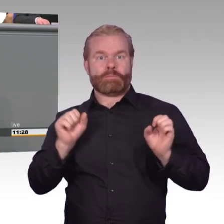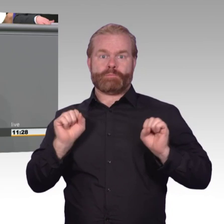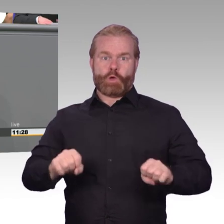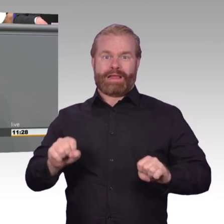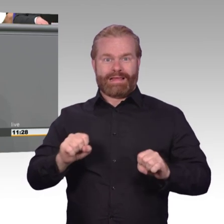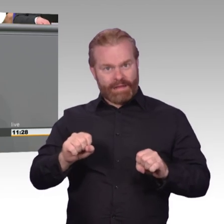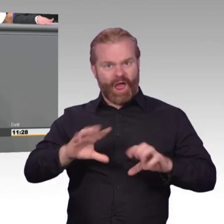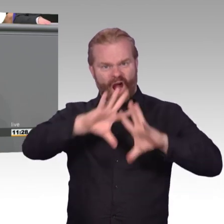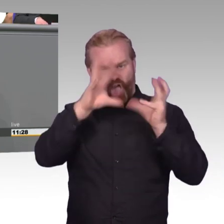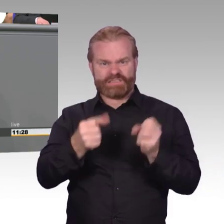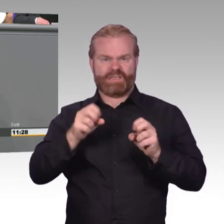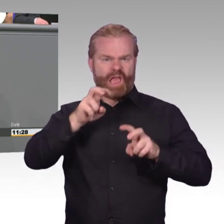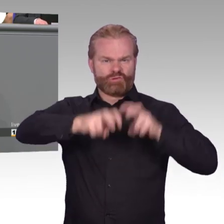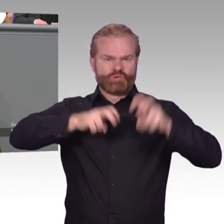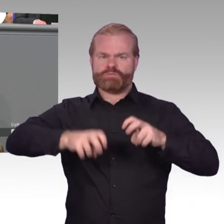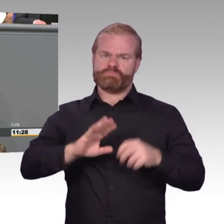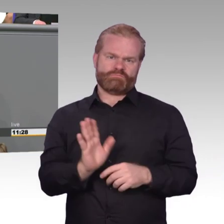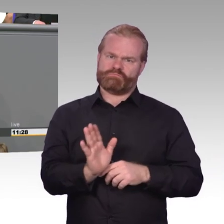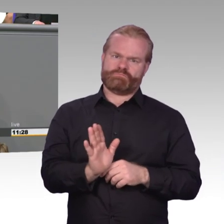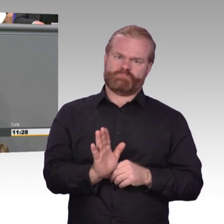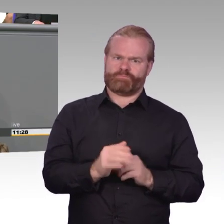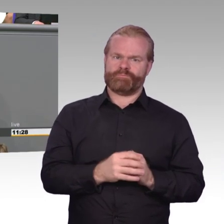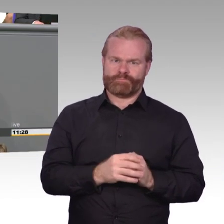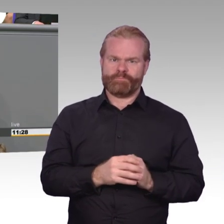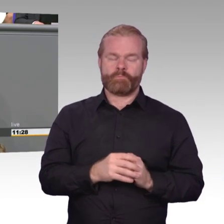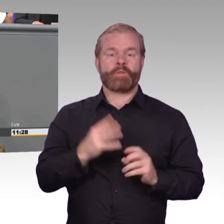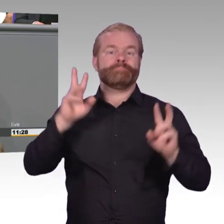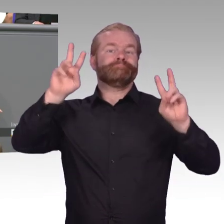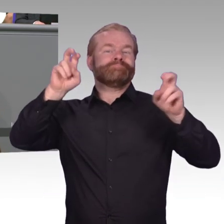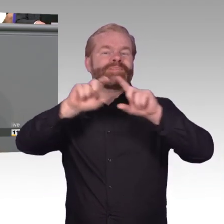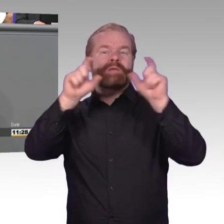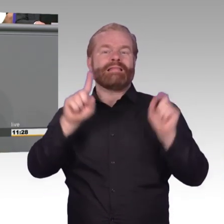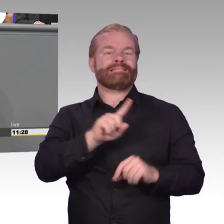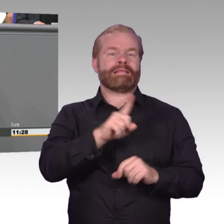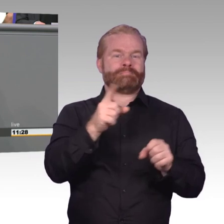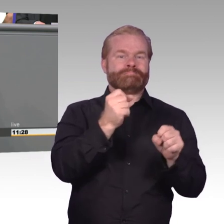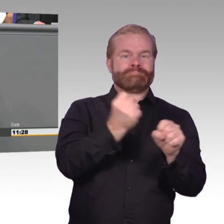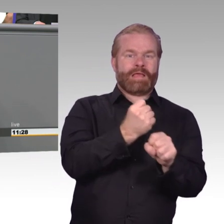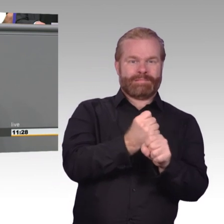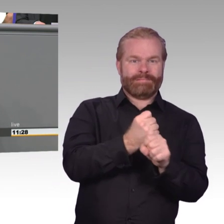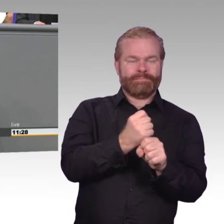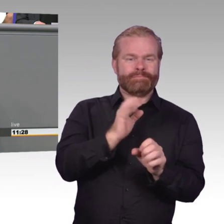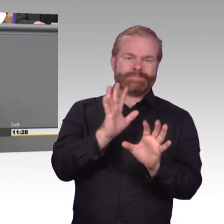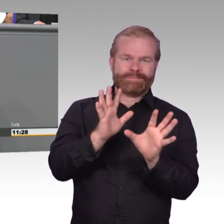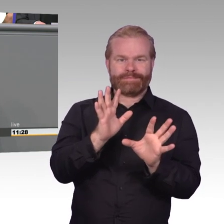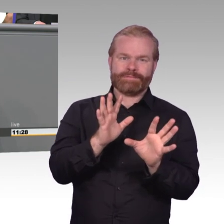PKWs und Nein zu den Träumen eines solchen Überwachungsstaates. Liebe Bundesfigurler, werden Sie sich Ihrer Verantwortung bewusst,